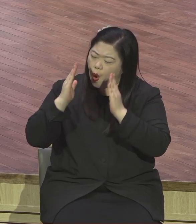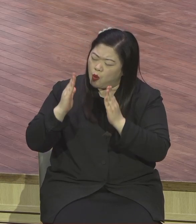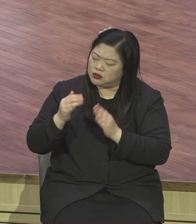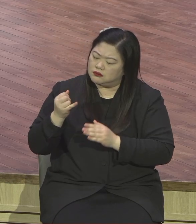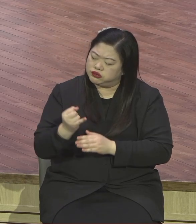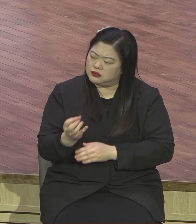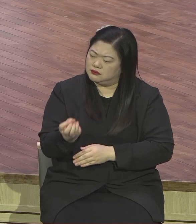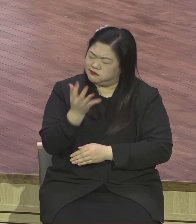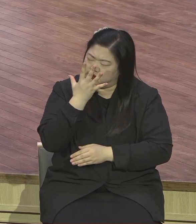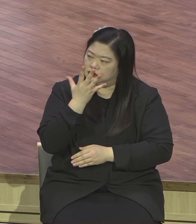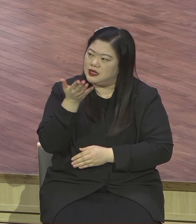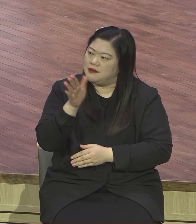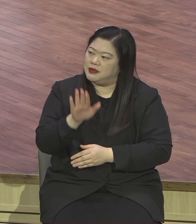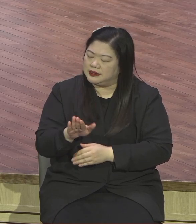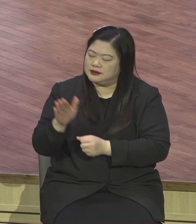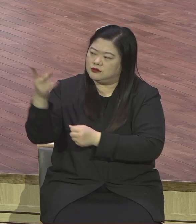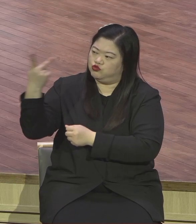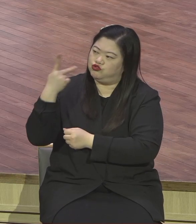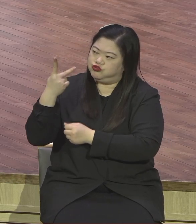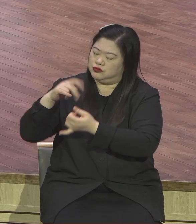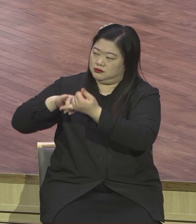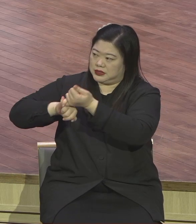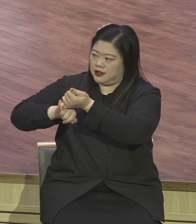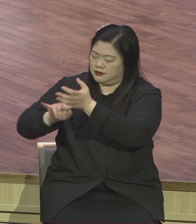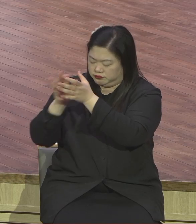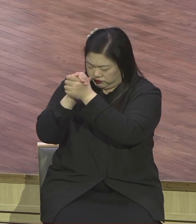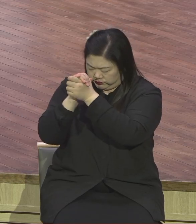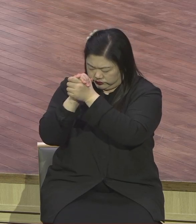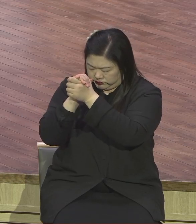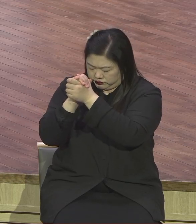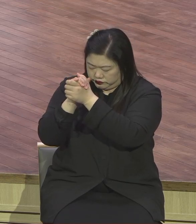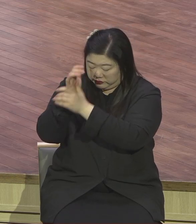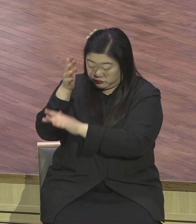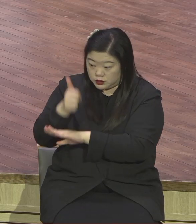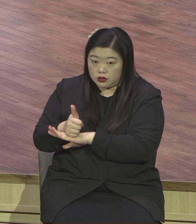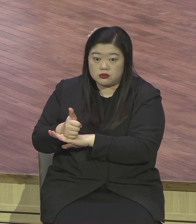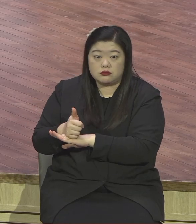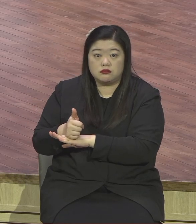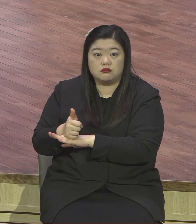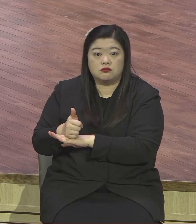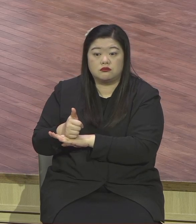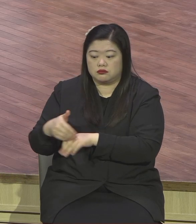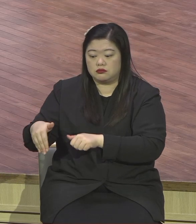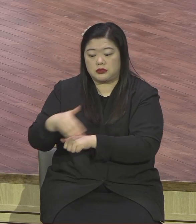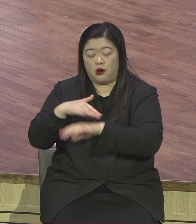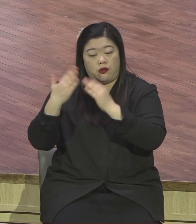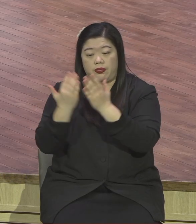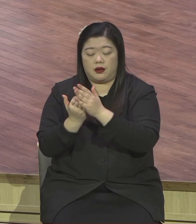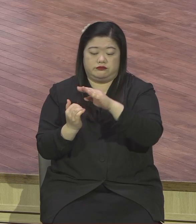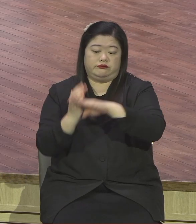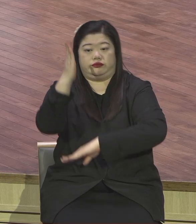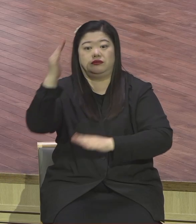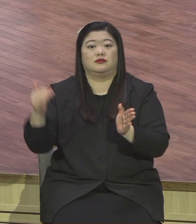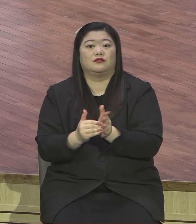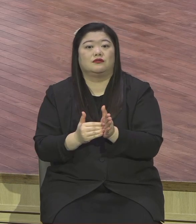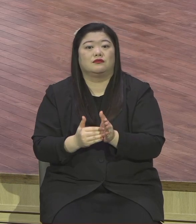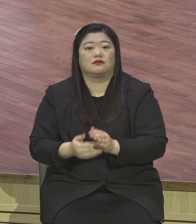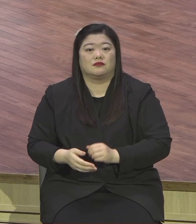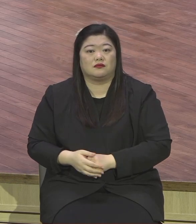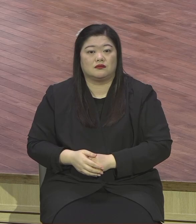문제사건이 나를 이기겠어요. 하나님 나를 제일 높여주십니다.